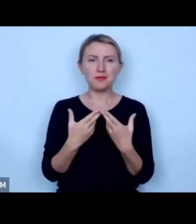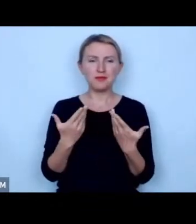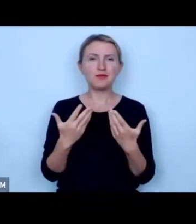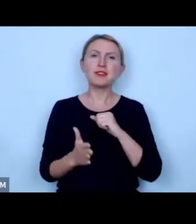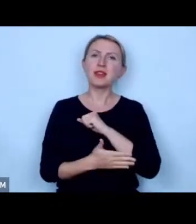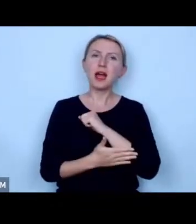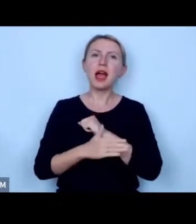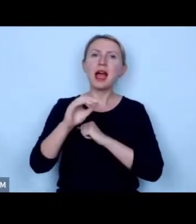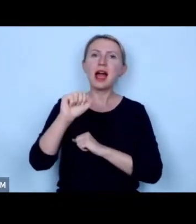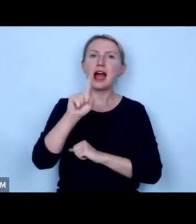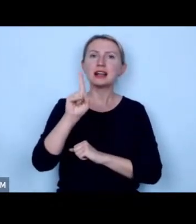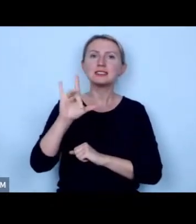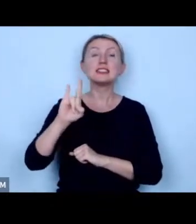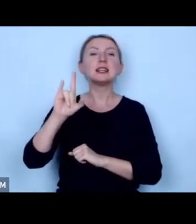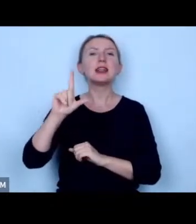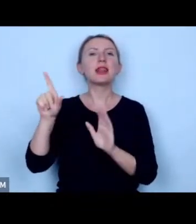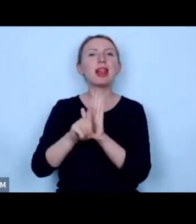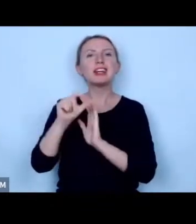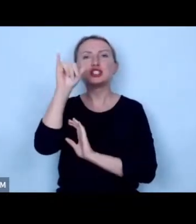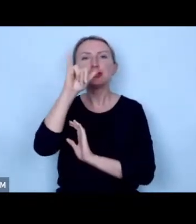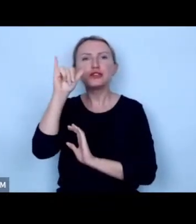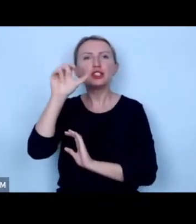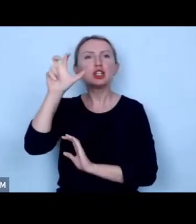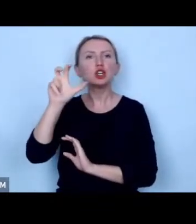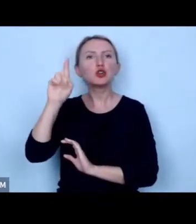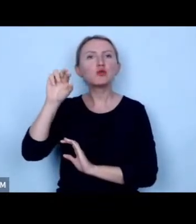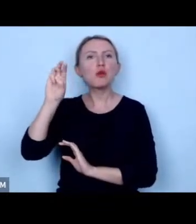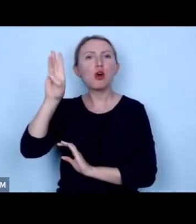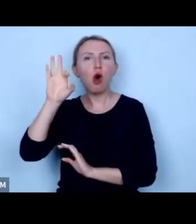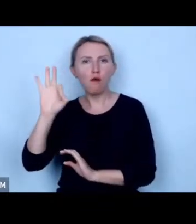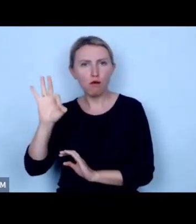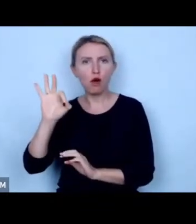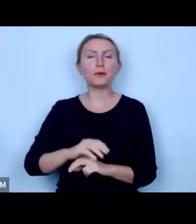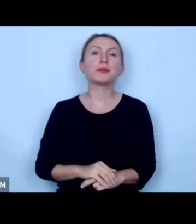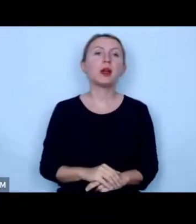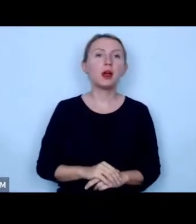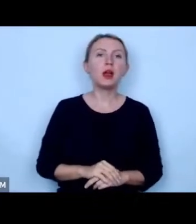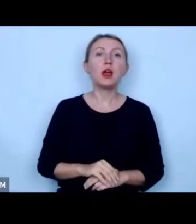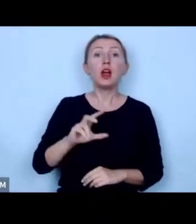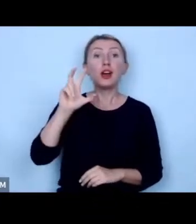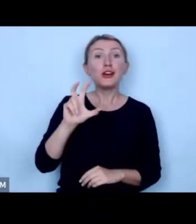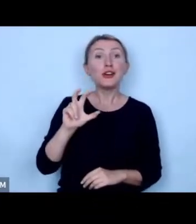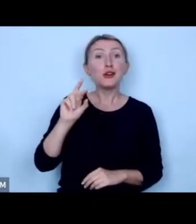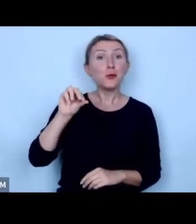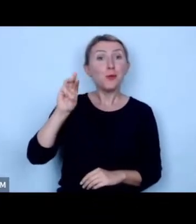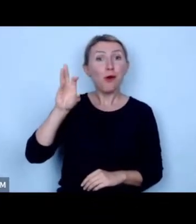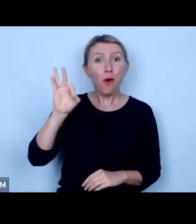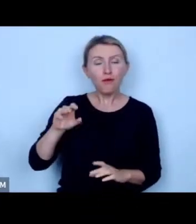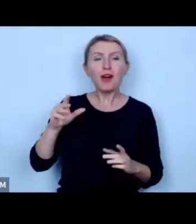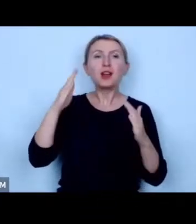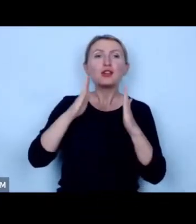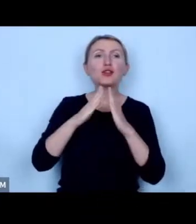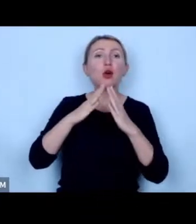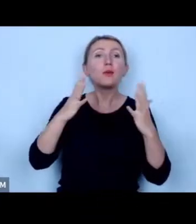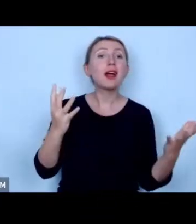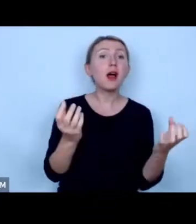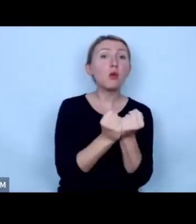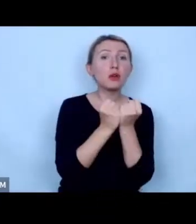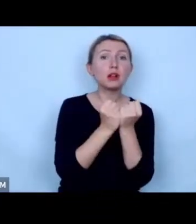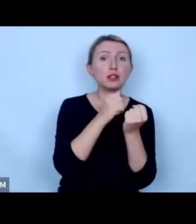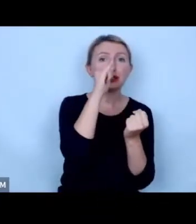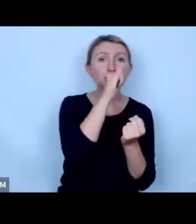podstawie azylu dla świn Chumkowo Chumkowo jest przede wszystkim domem dla uratowanych